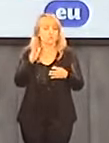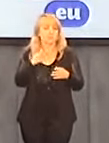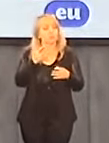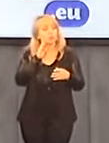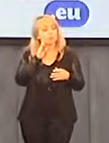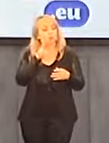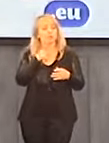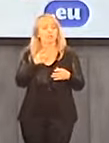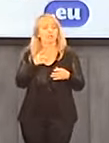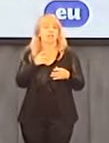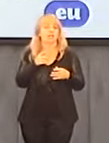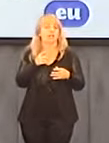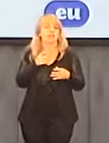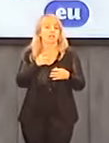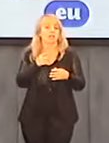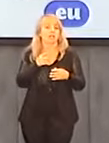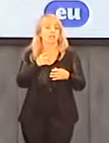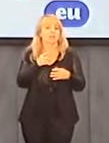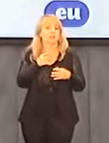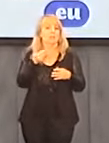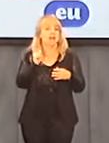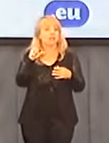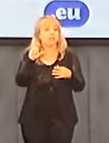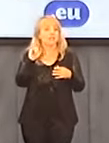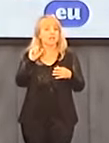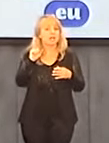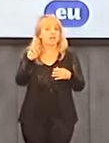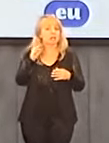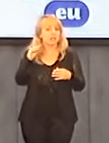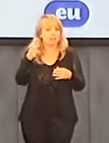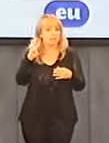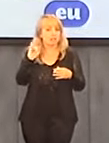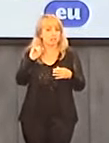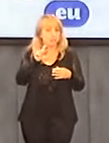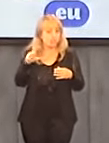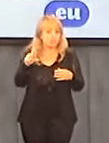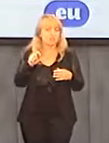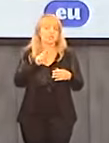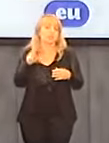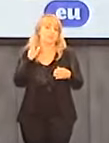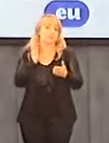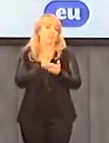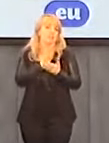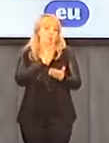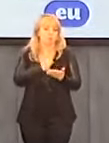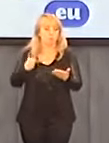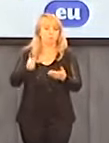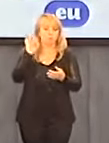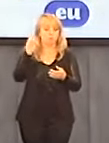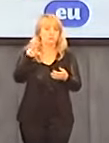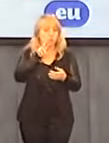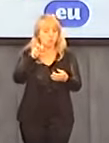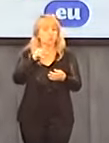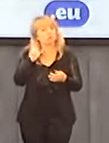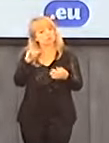Macierewicza, że tam są tylko posłowie Prawa i Sprawiedliwości, to u Was też będą tylko posłowie Twojego ruchu? Czy też z innych klubów